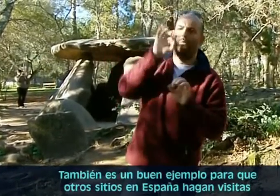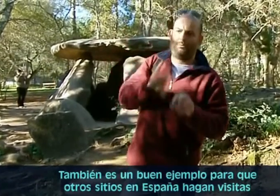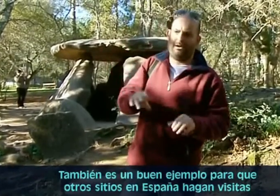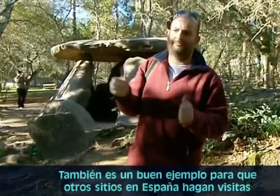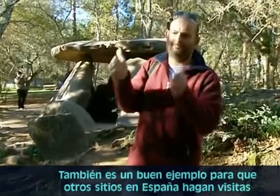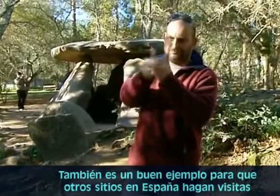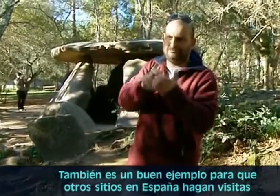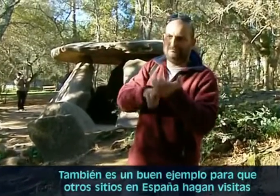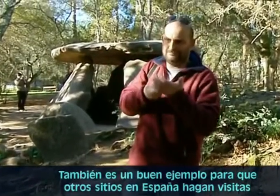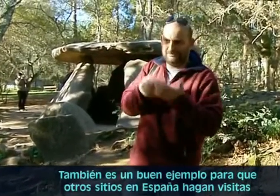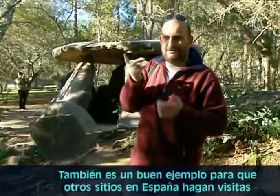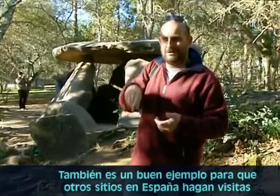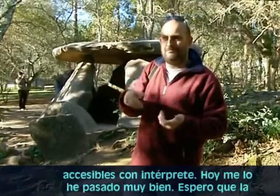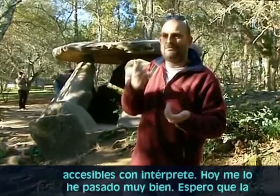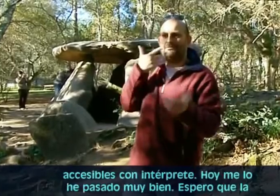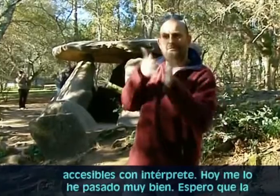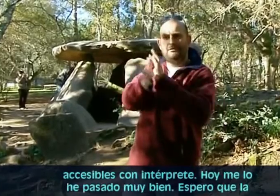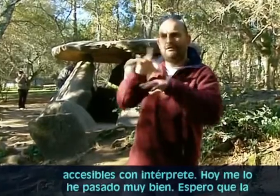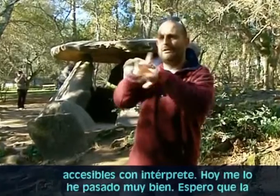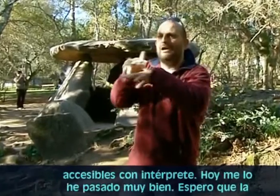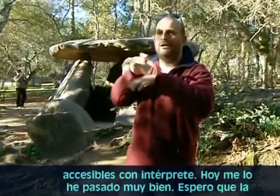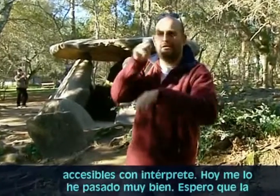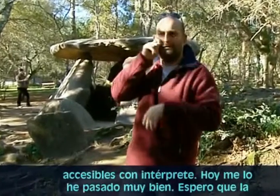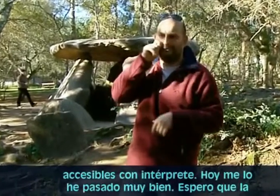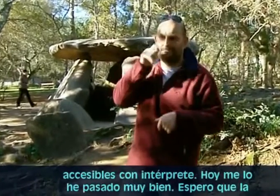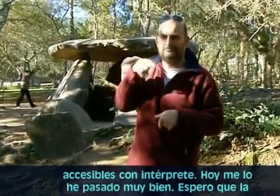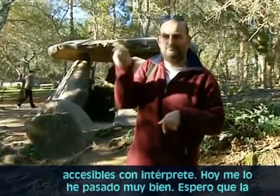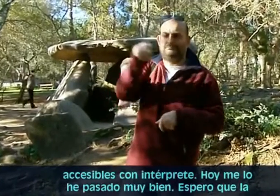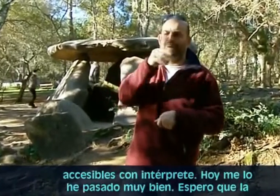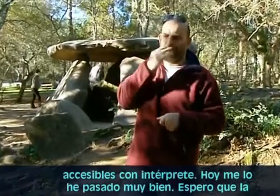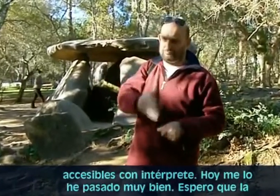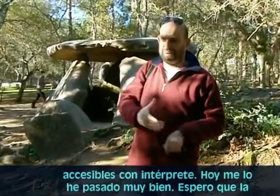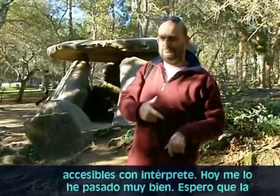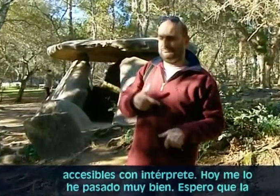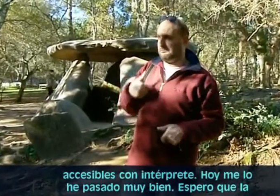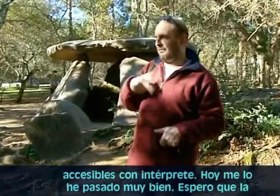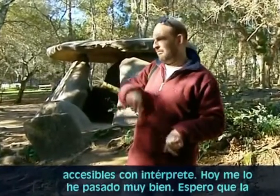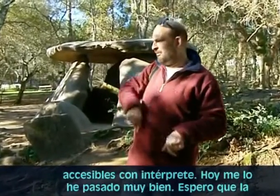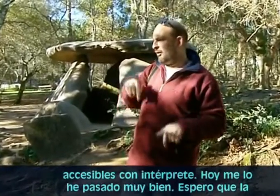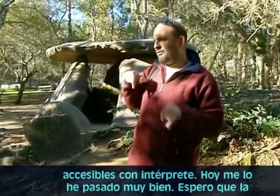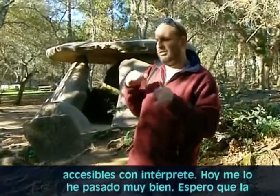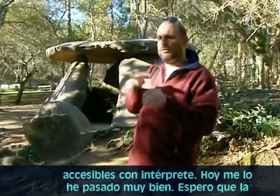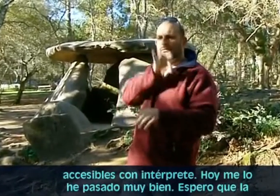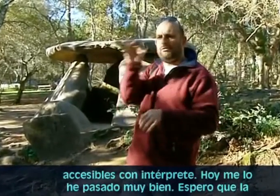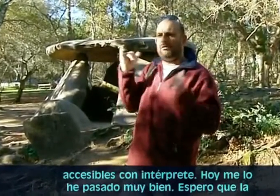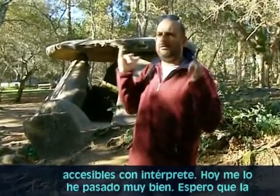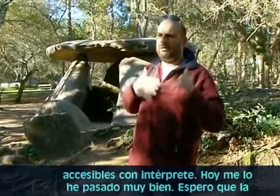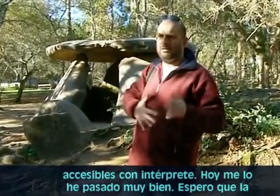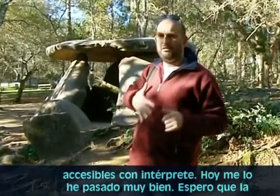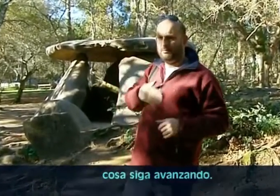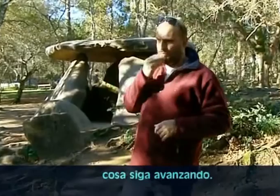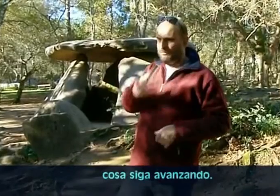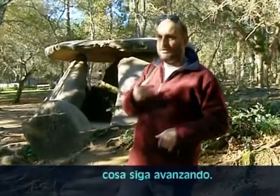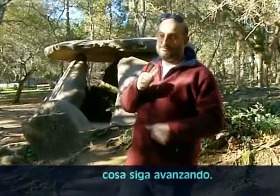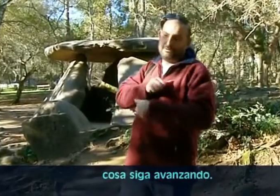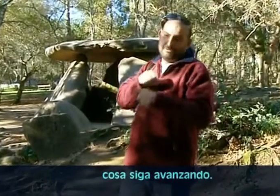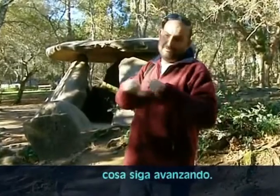en España hagan visitas accesibles, con intérprete. Hoy me lo he pasado muy bien. Espero que la cosa siga avanzando.